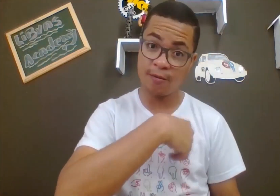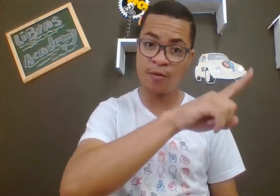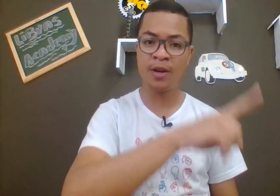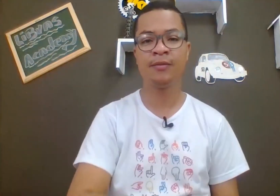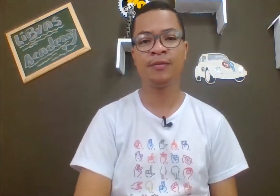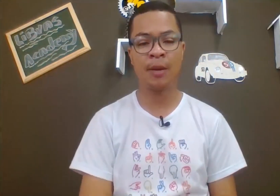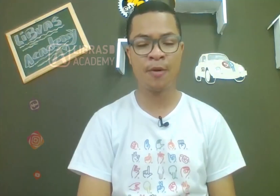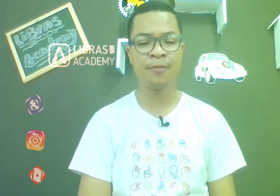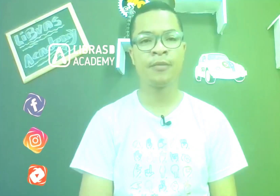foi. Tá bom?